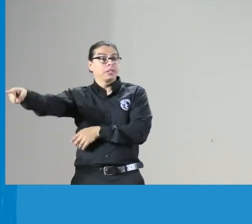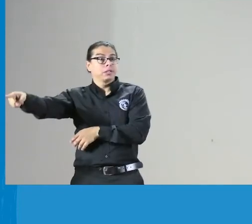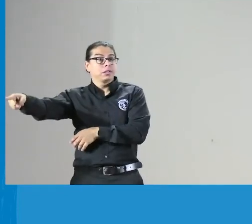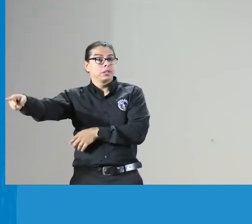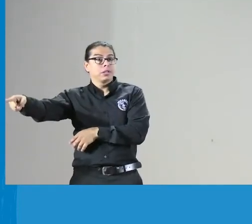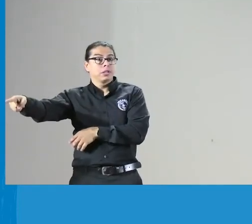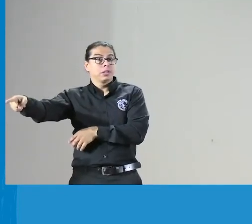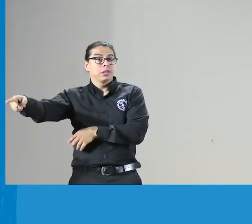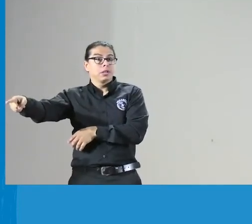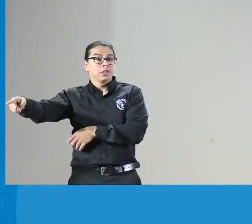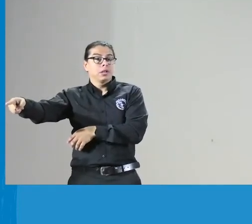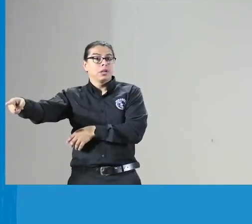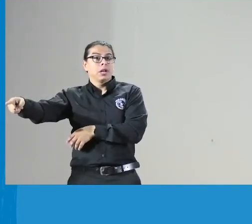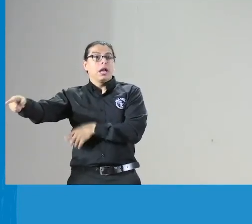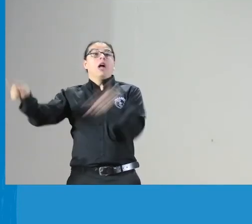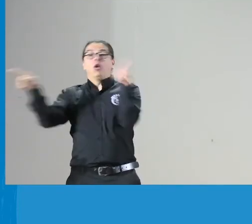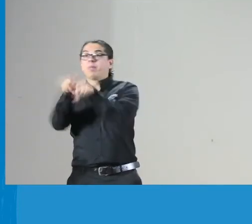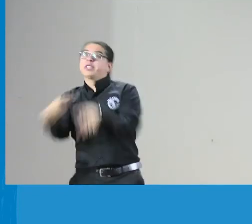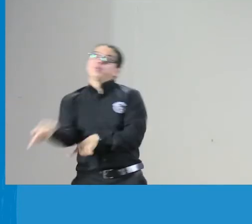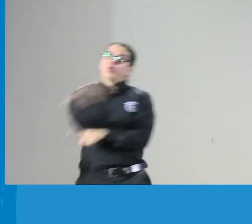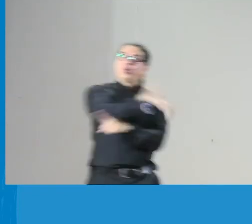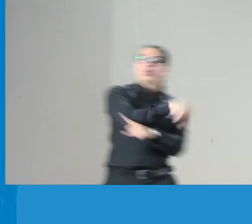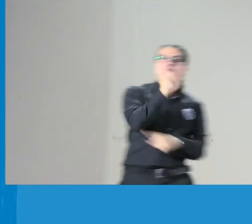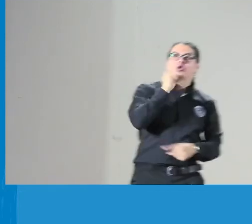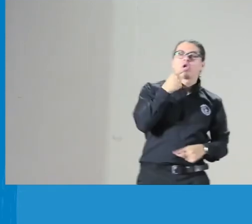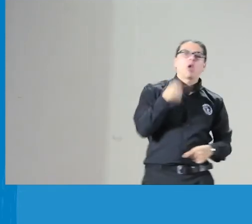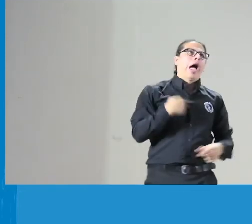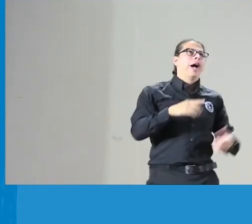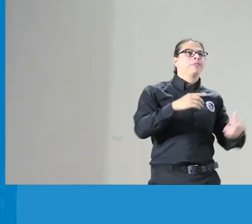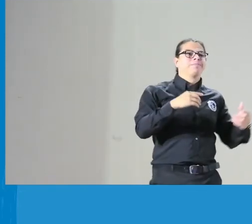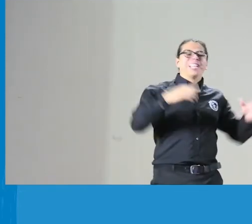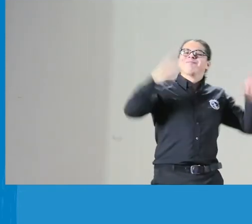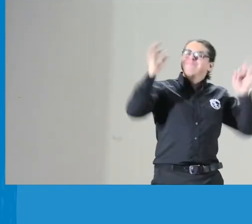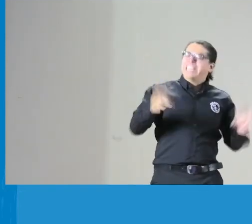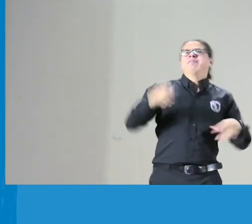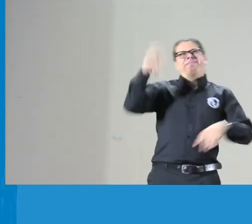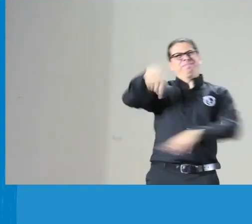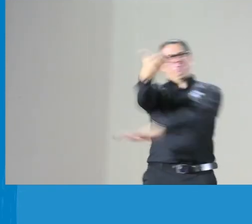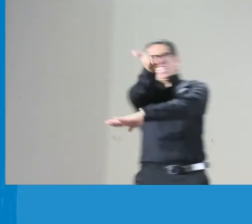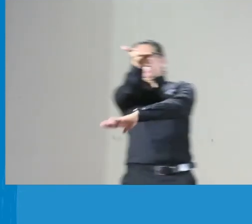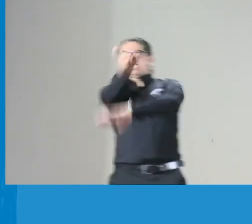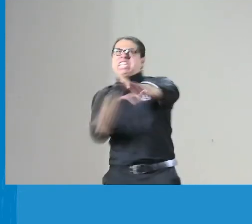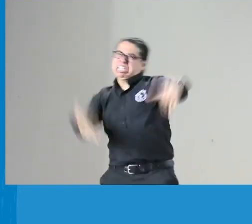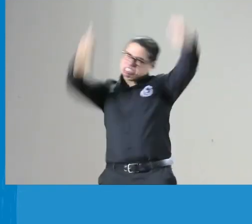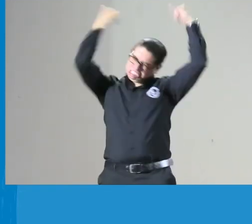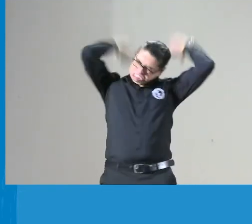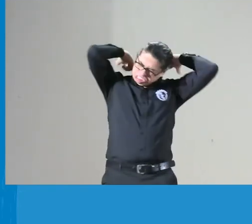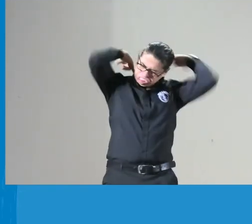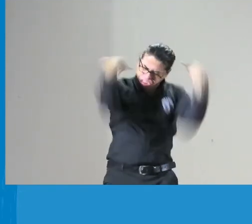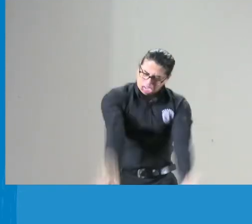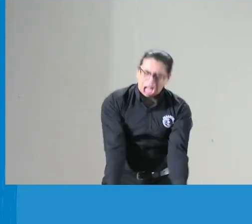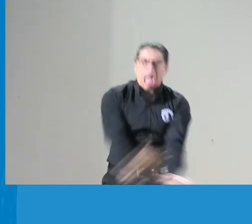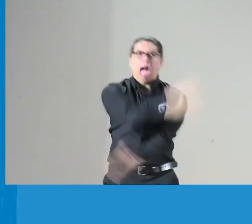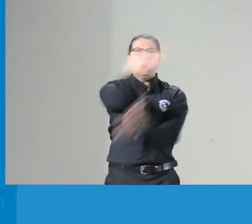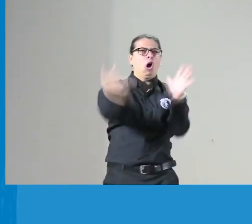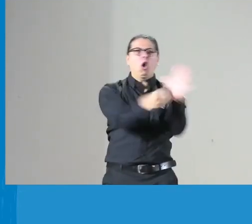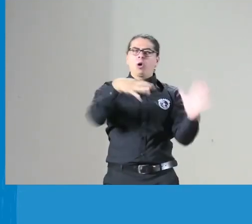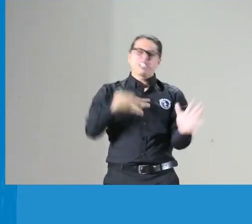porque es que no venía el código de ética y lo mismo sucede con las personas sordas es que exigimos que ya